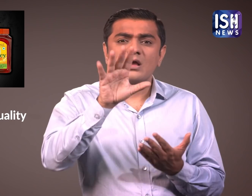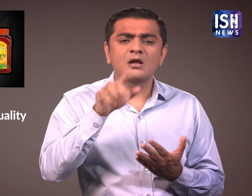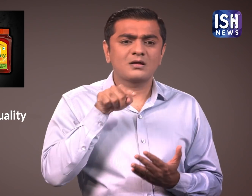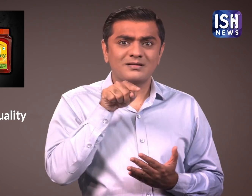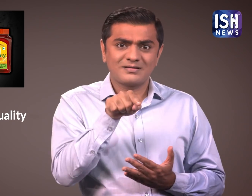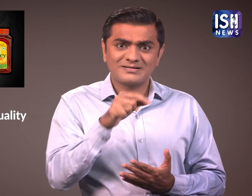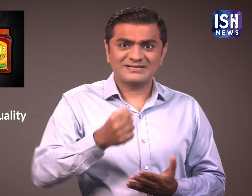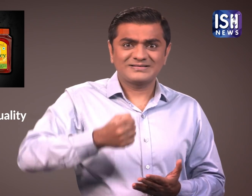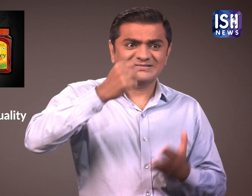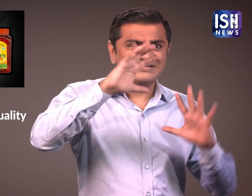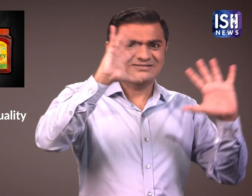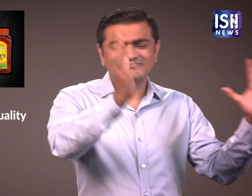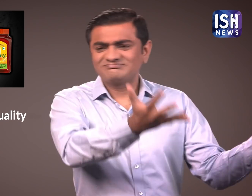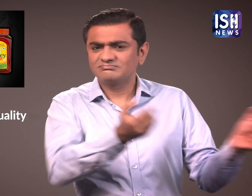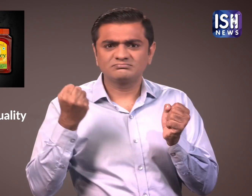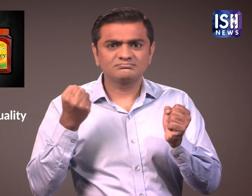शहद जप्त किया।